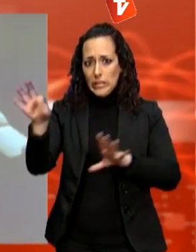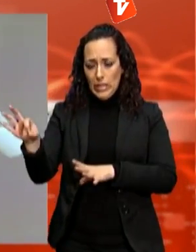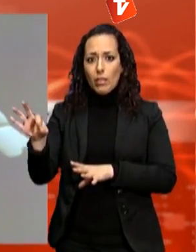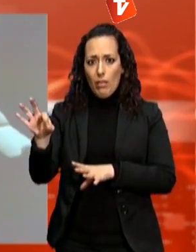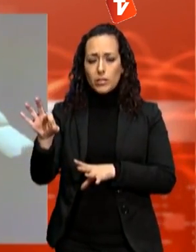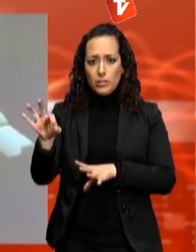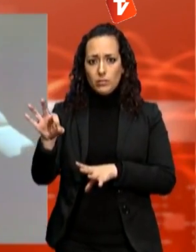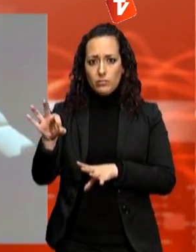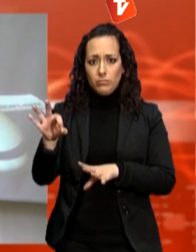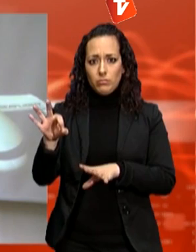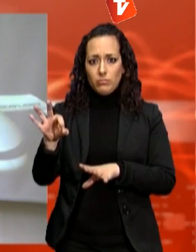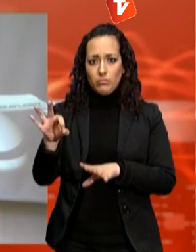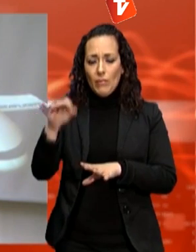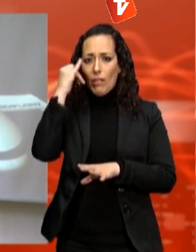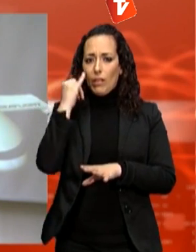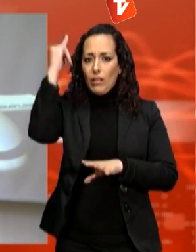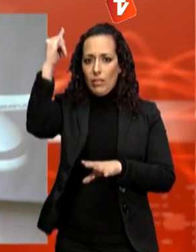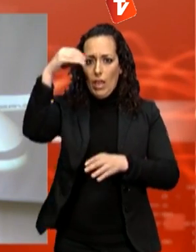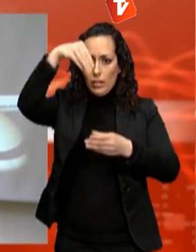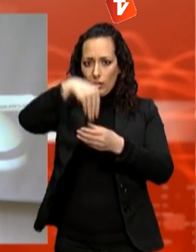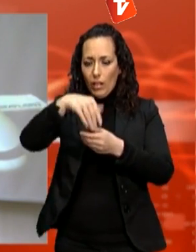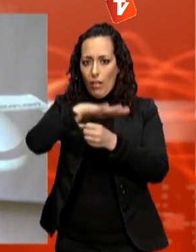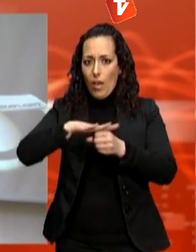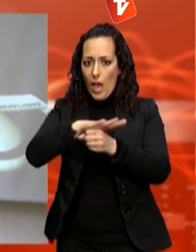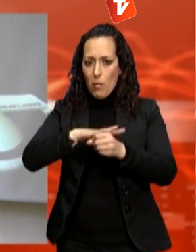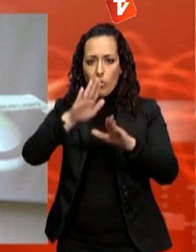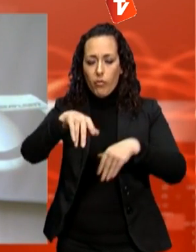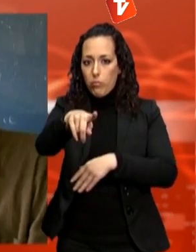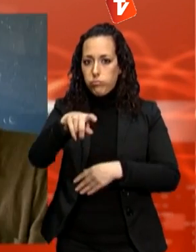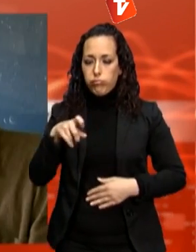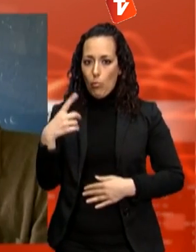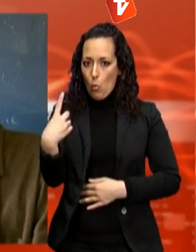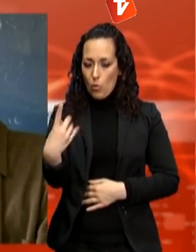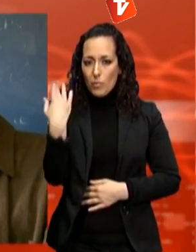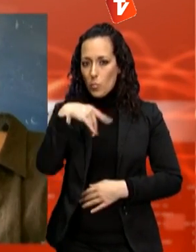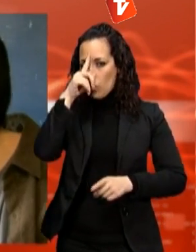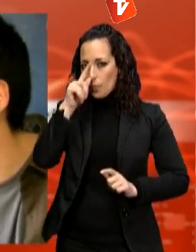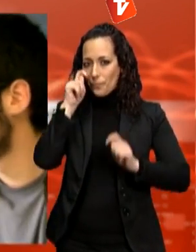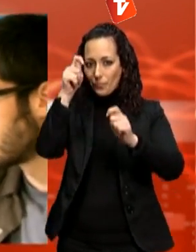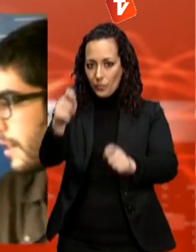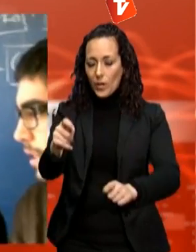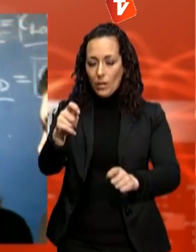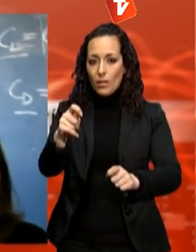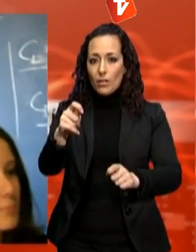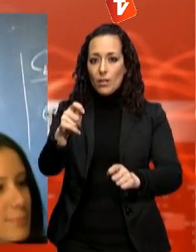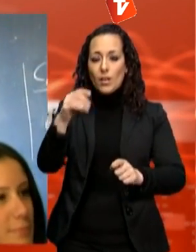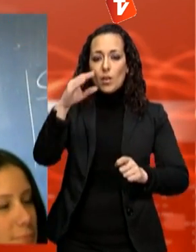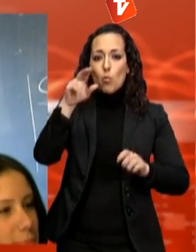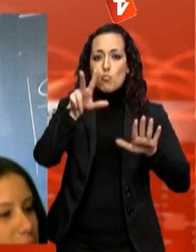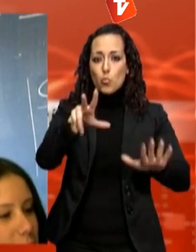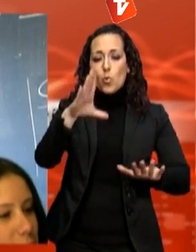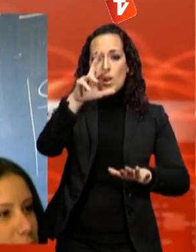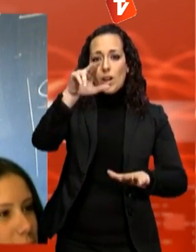'aviació. L'operativitat de l'aeronau WICCLAF entra en competència directa amb ferris i avions perquè amb només 20 tones de pes i una